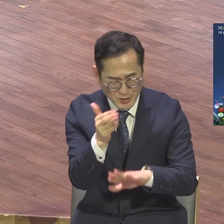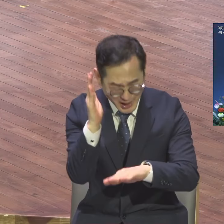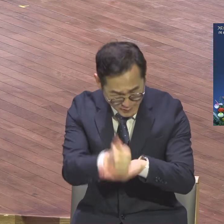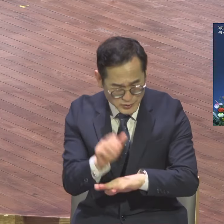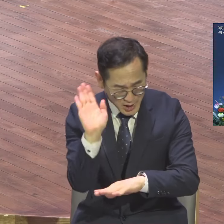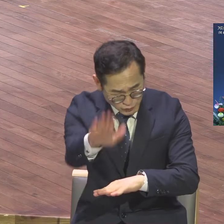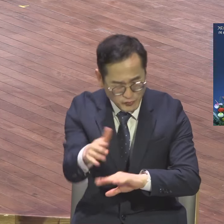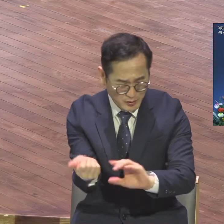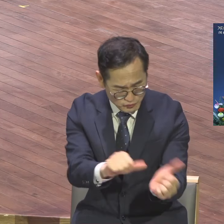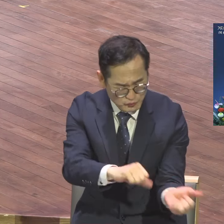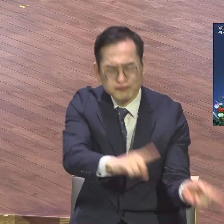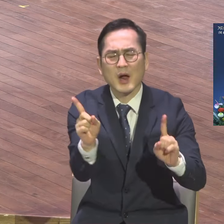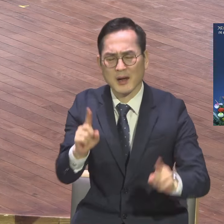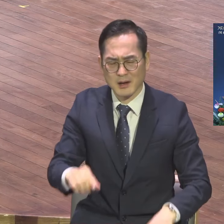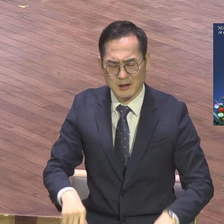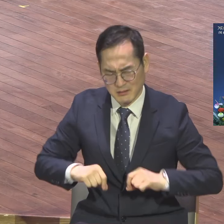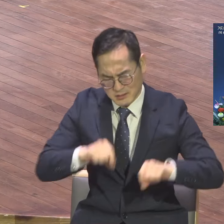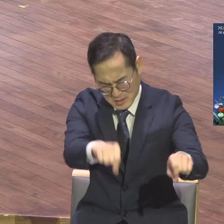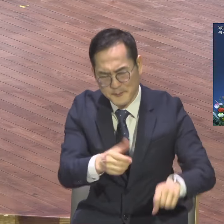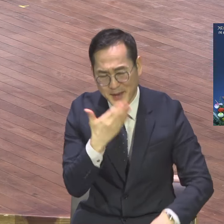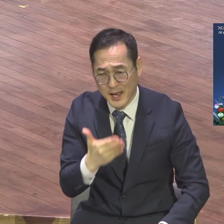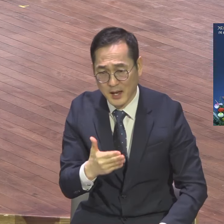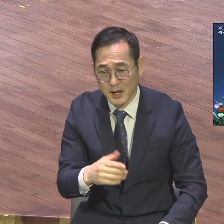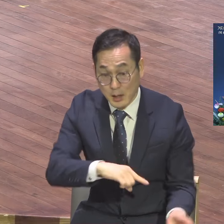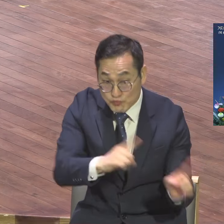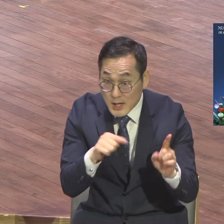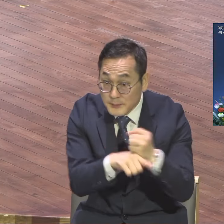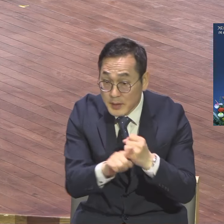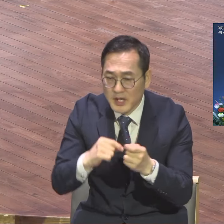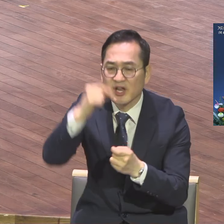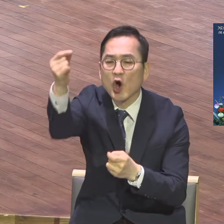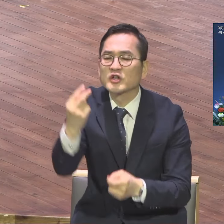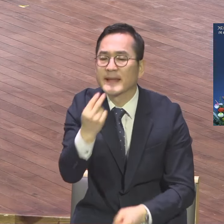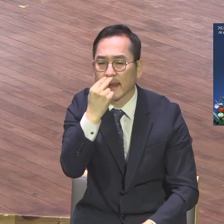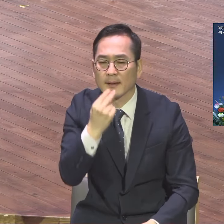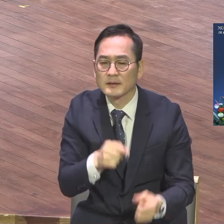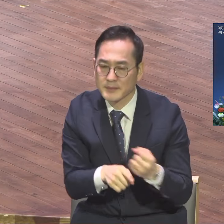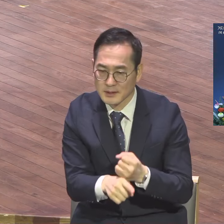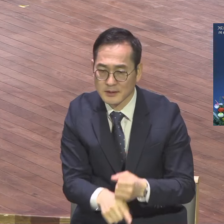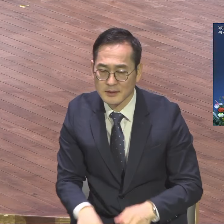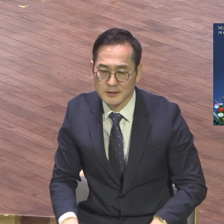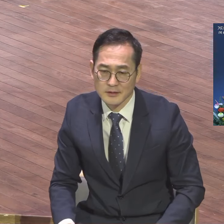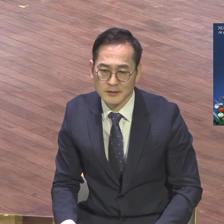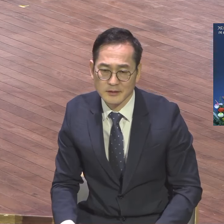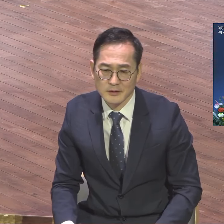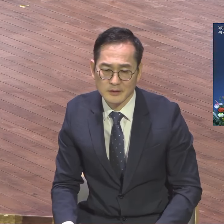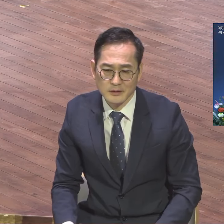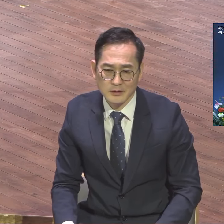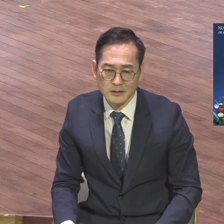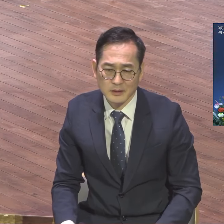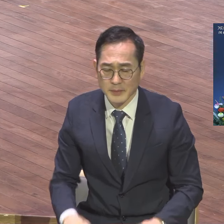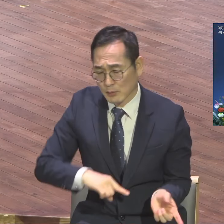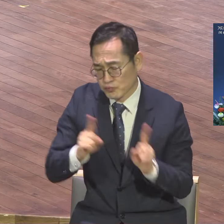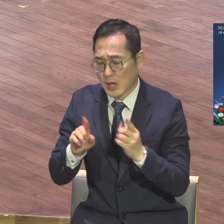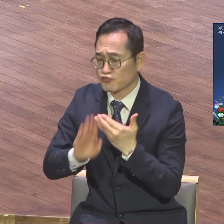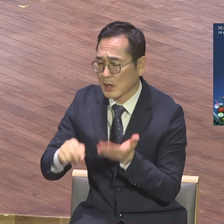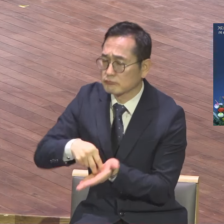부활이 뭐예요? 영생이죠. 영생. 영생한다. 직접 금방 부활해서 가버리면 믿음이 또